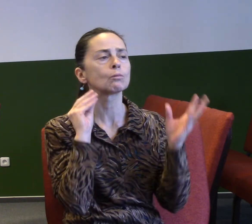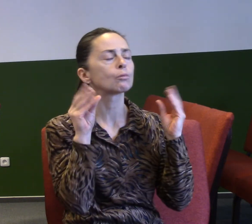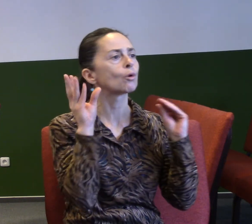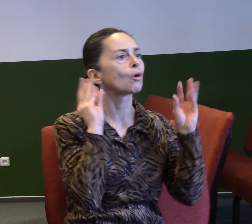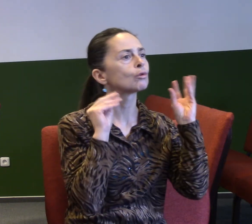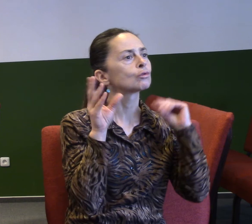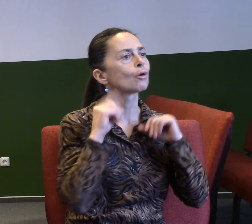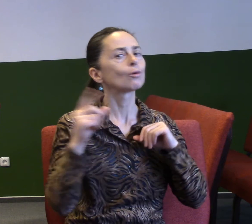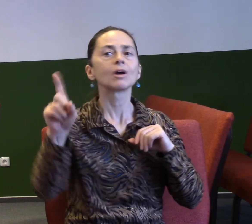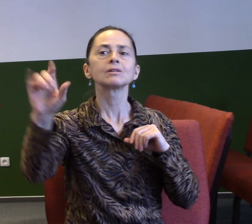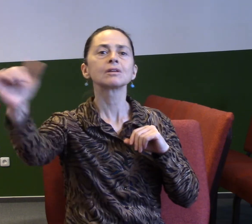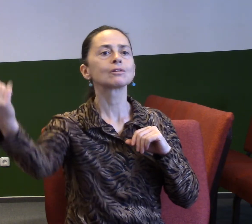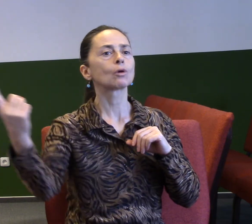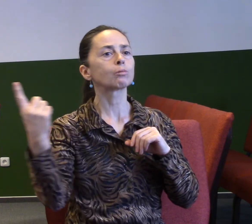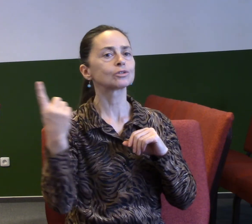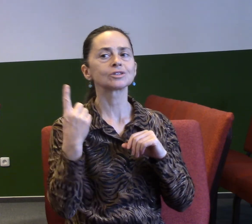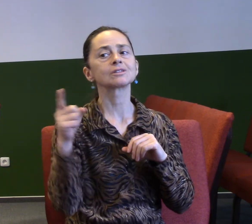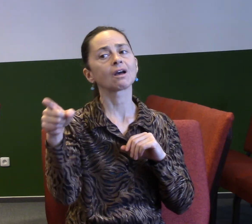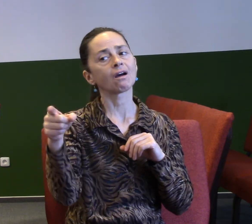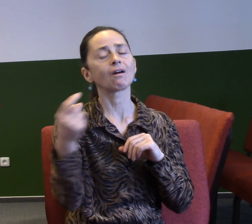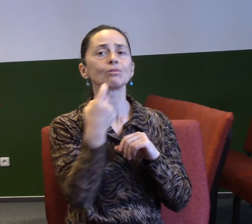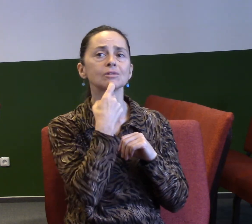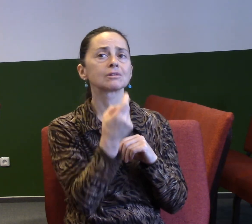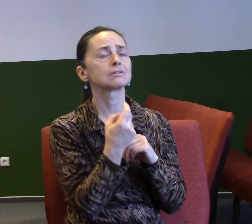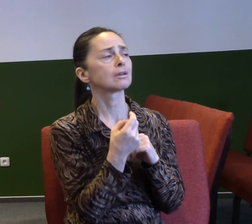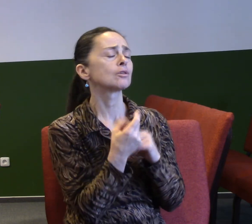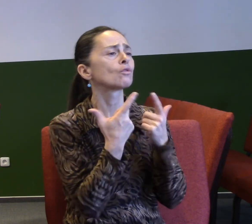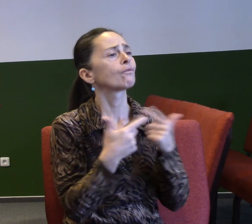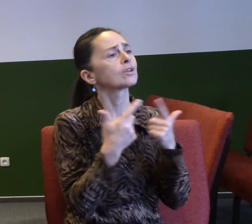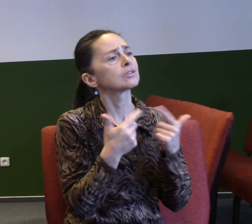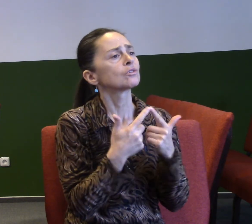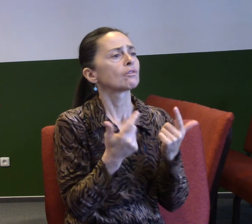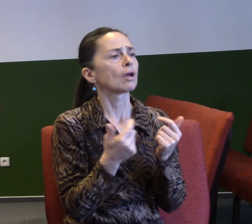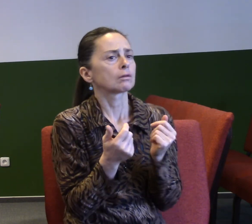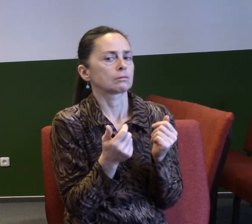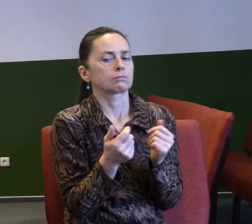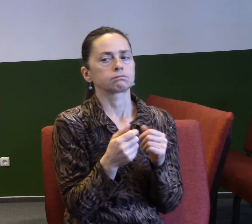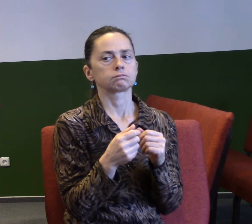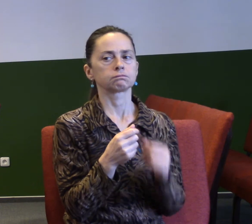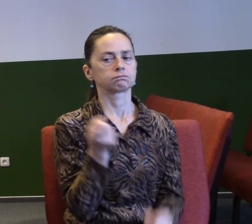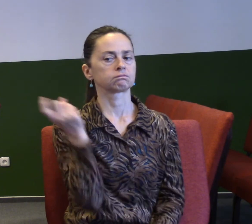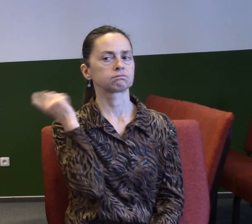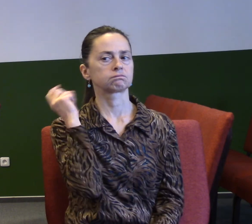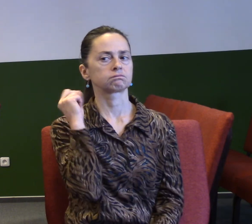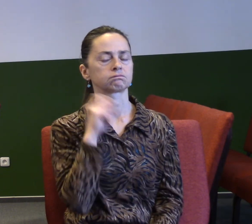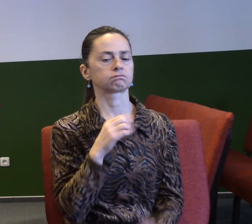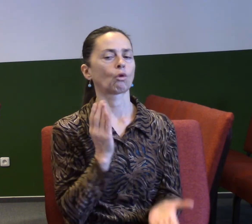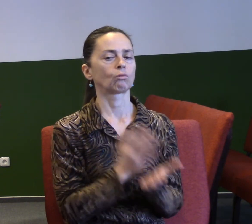sobě a my už dopředu víme, jak to vlastně je. My jsme si ho totiž už dávno přečetli. My už